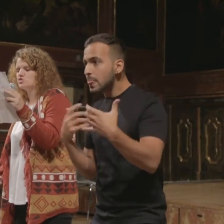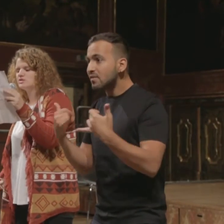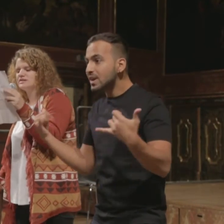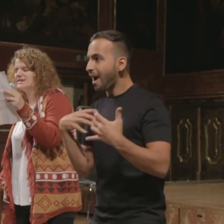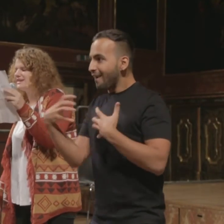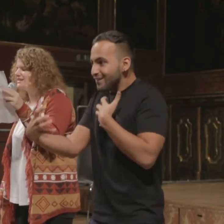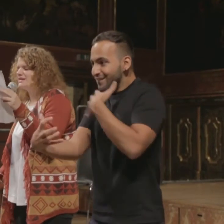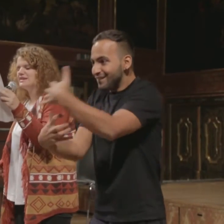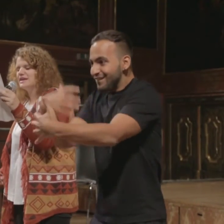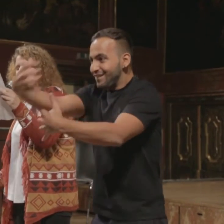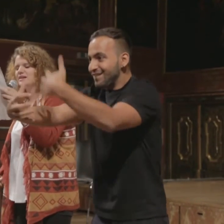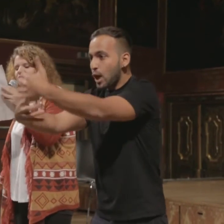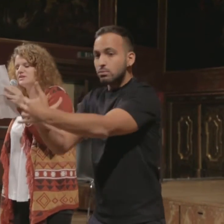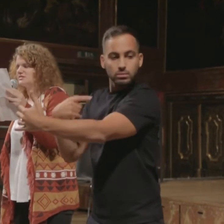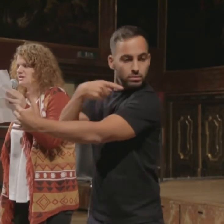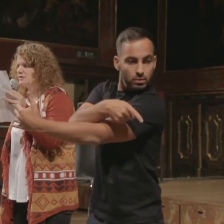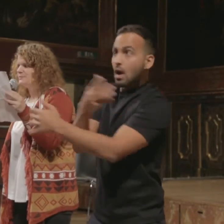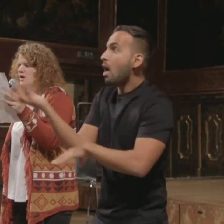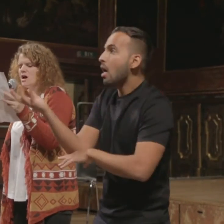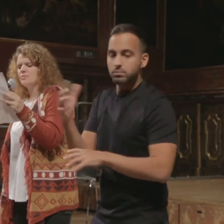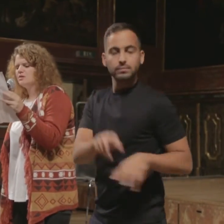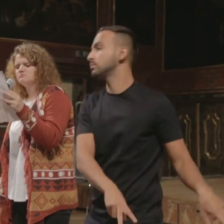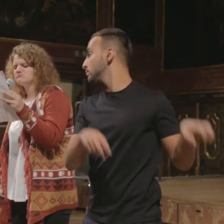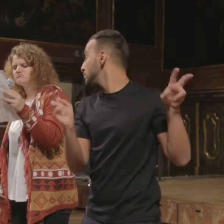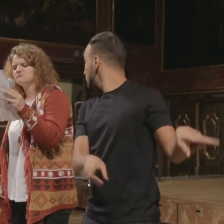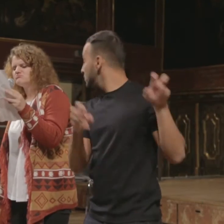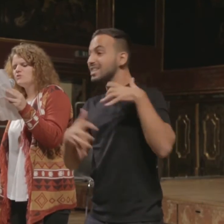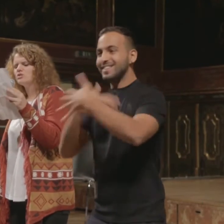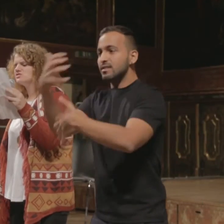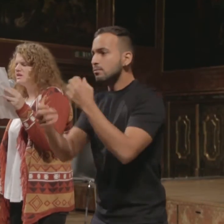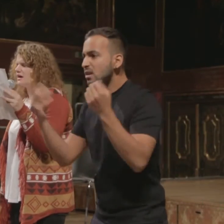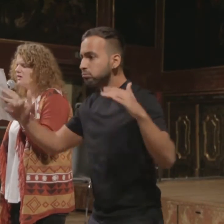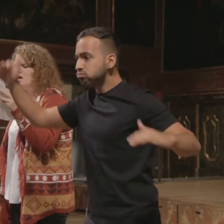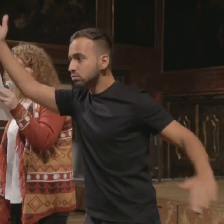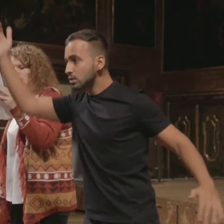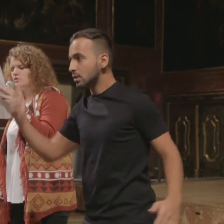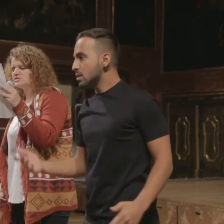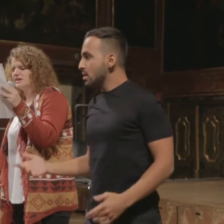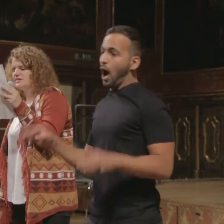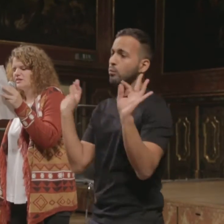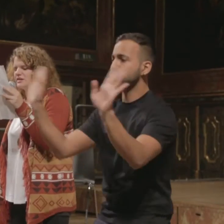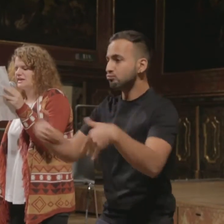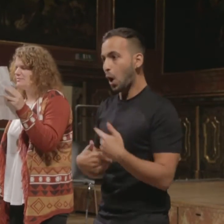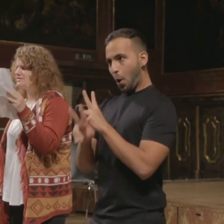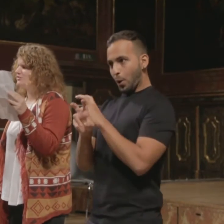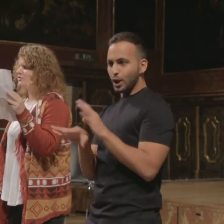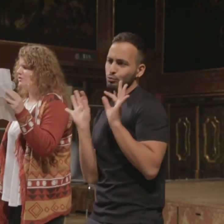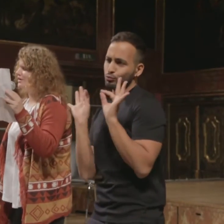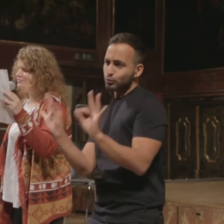Schultern jener klettern, die eben angewiesen sind. Aber Gott sei Dank kaufen Österreicherinnen regelmäßig regional.